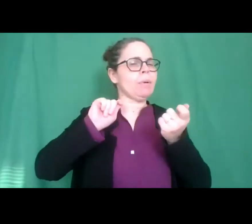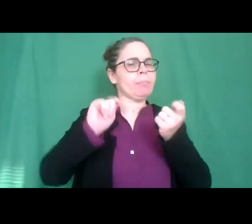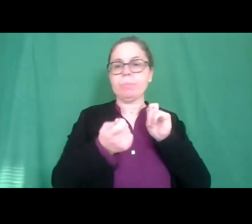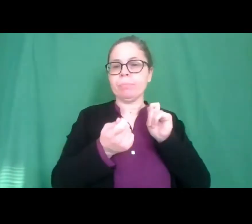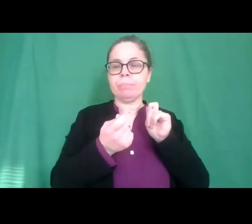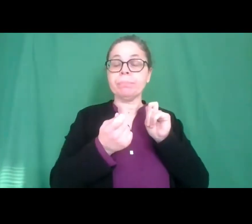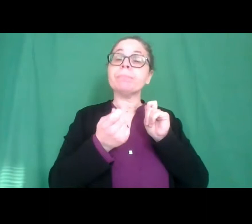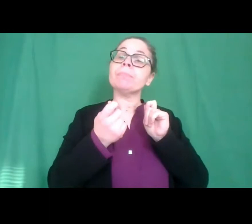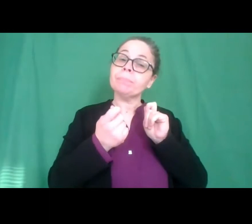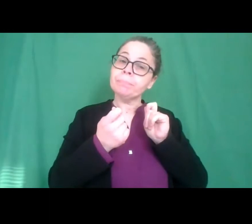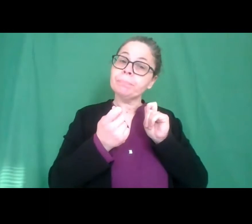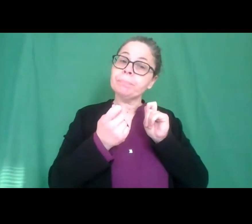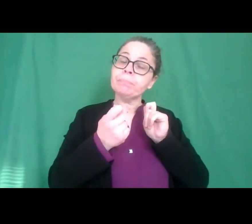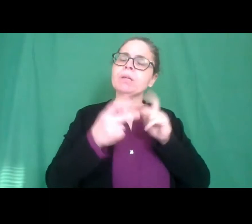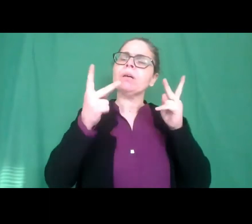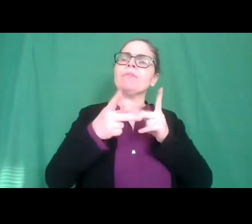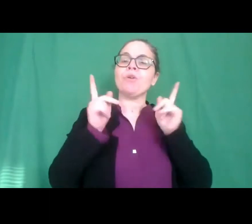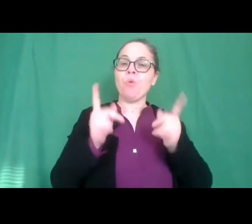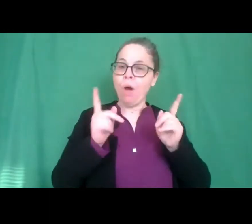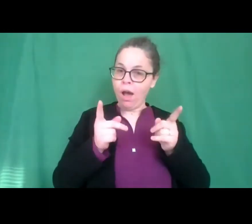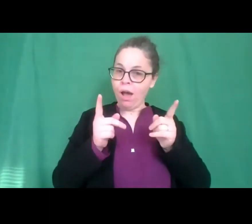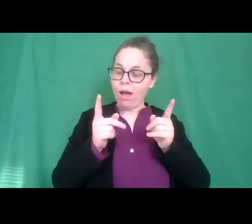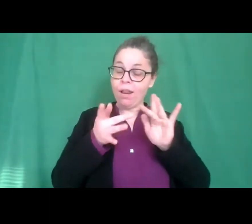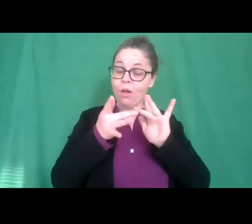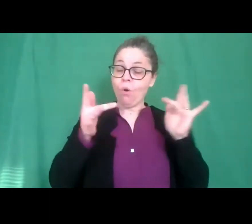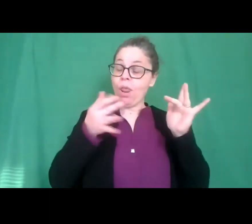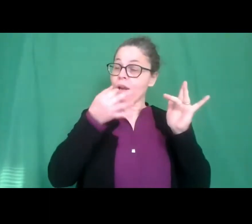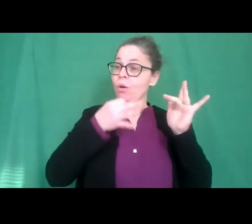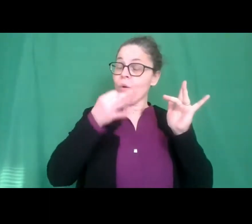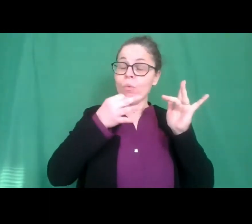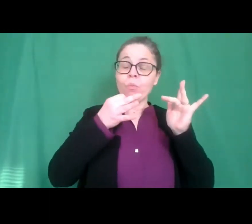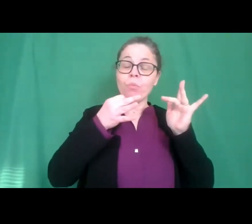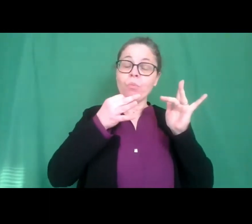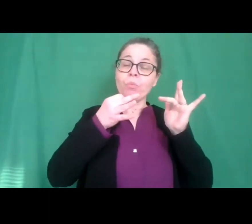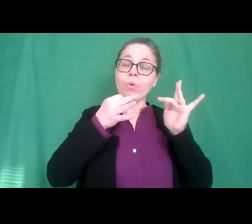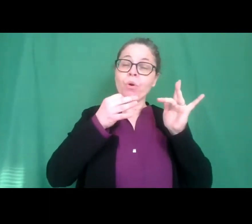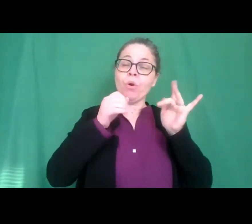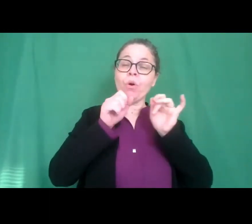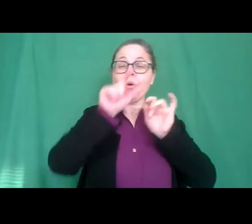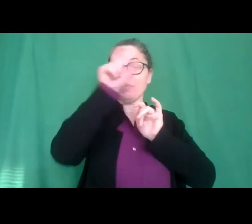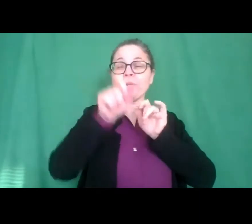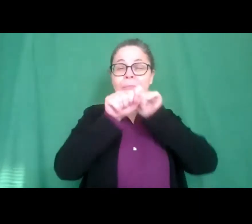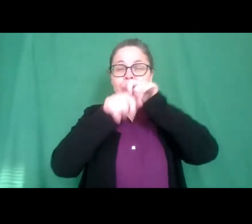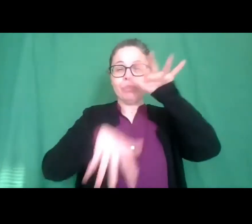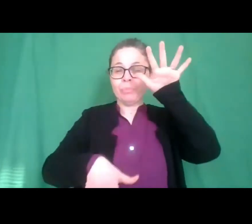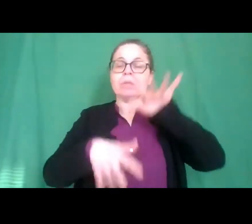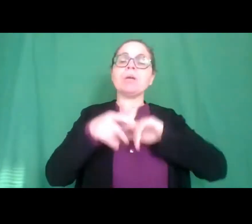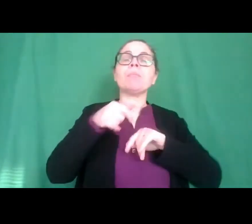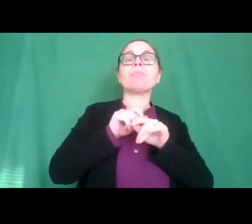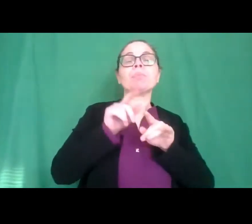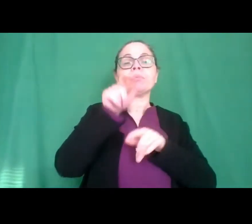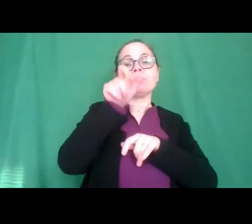nello stesso tempo ci permette di raggiungere tantissime persone docenti studenti